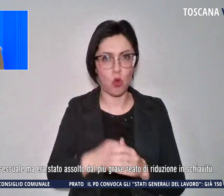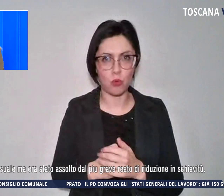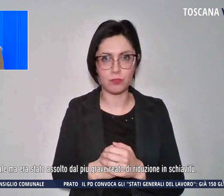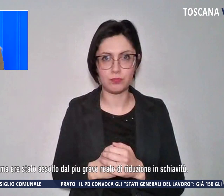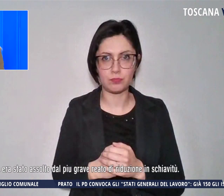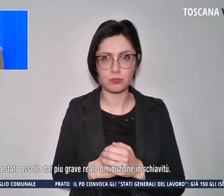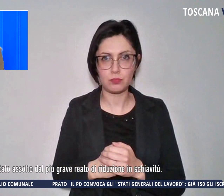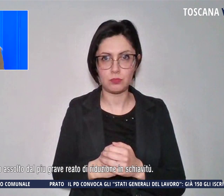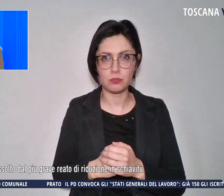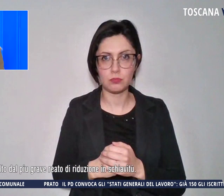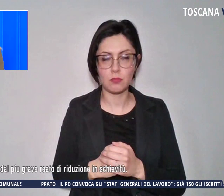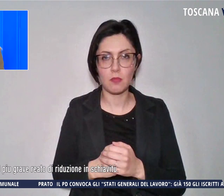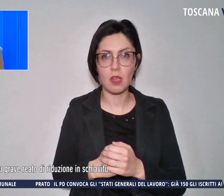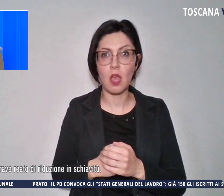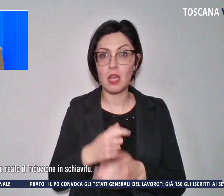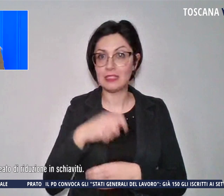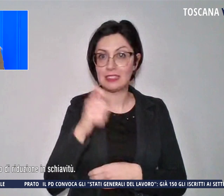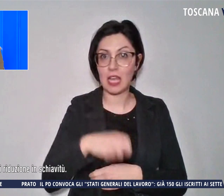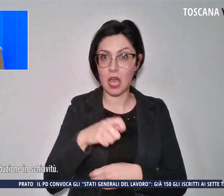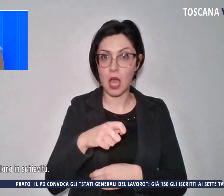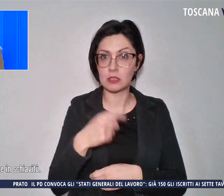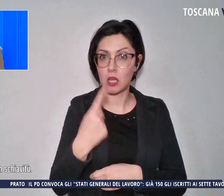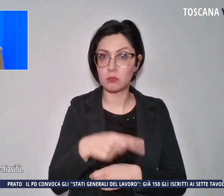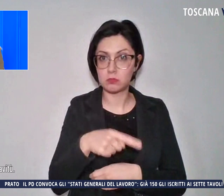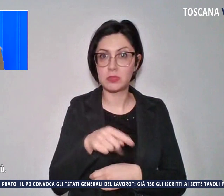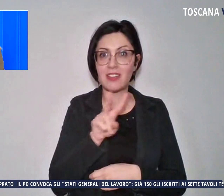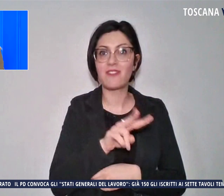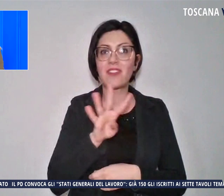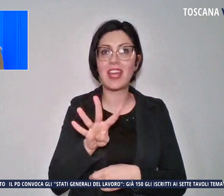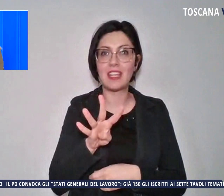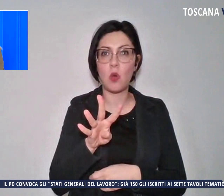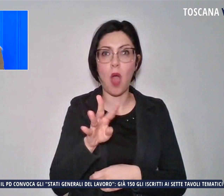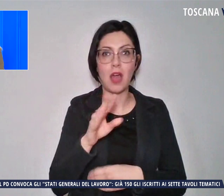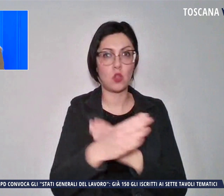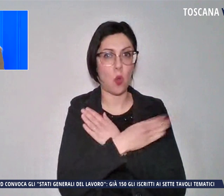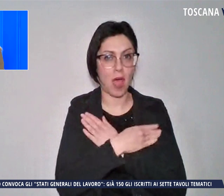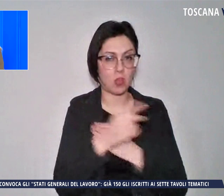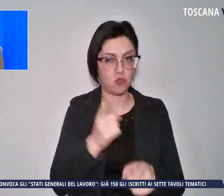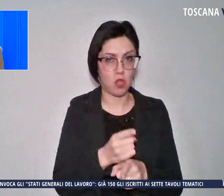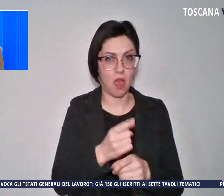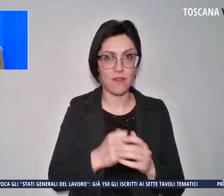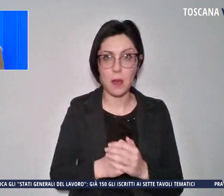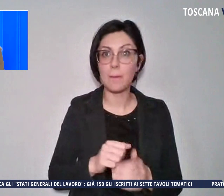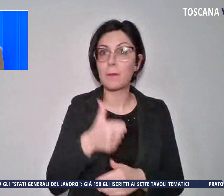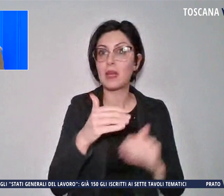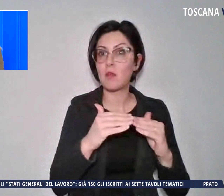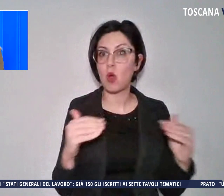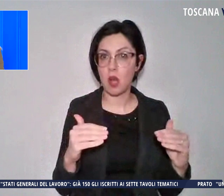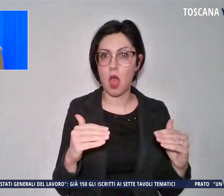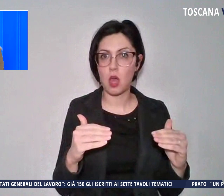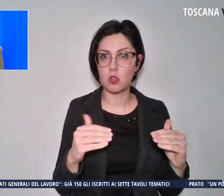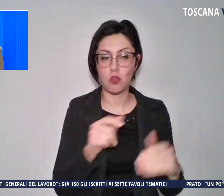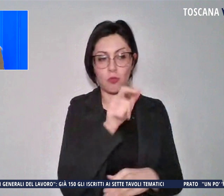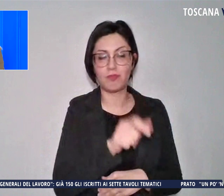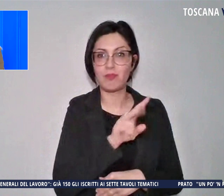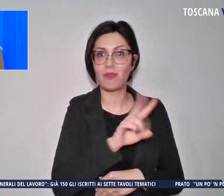La sentenza è attesa per il 24 maggio. In primo grado il 24enne